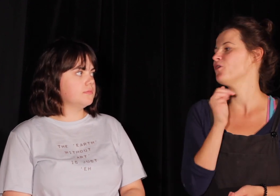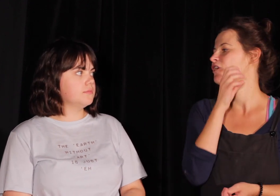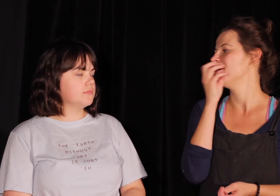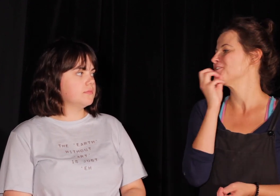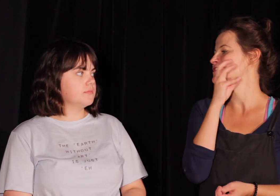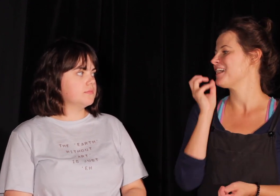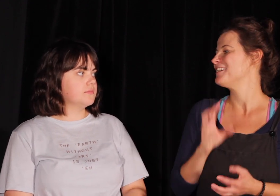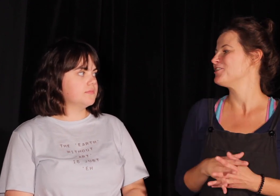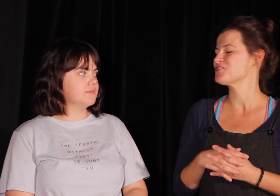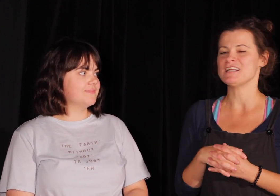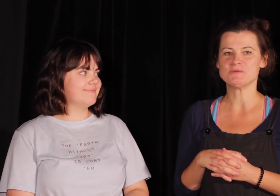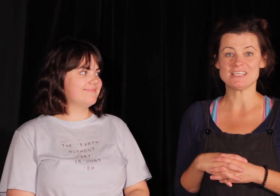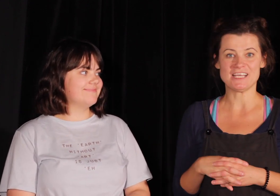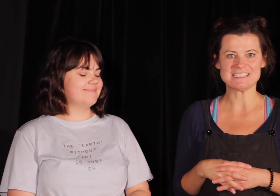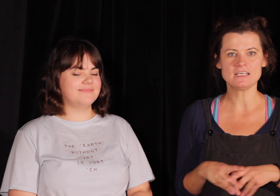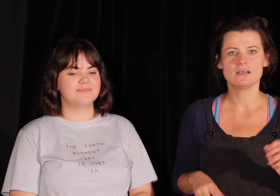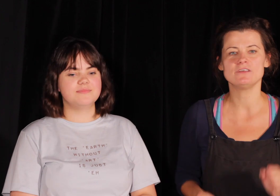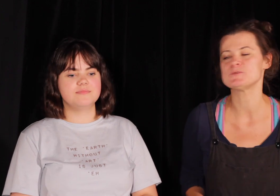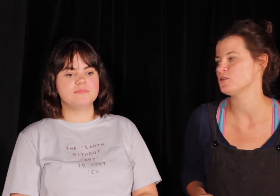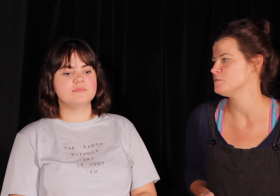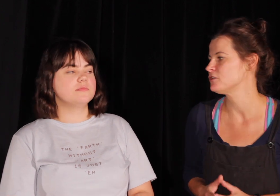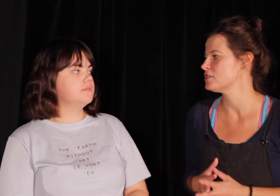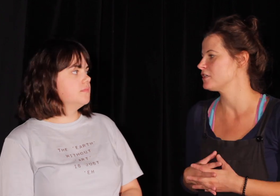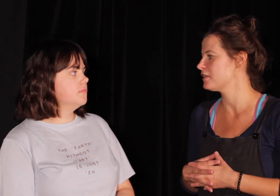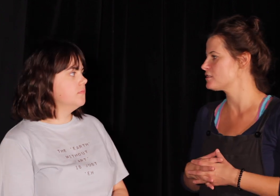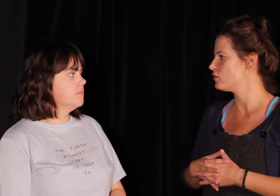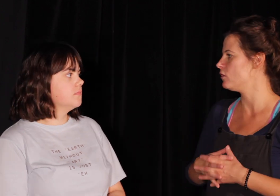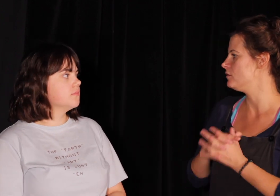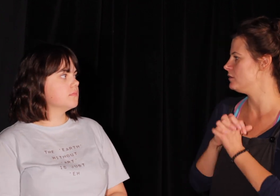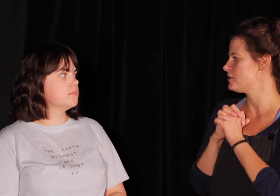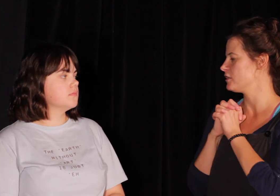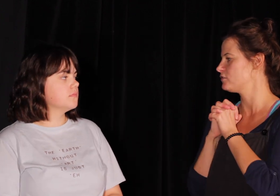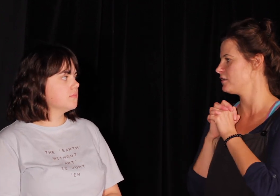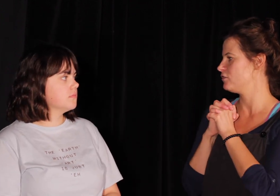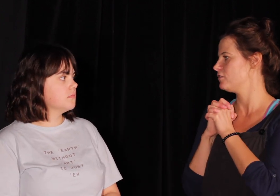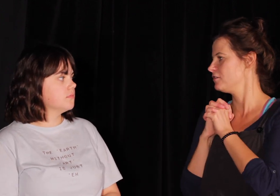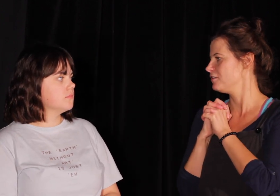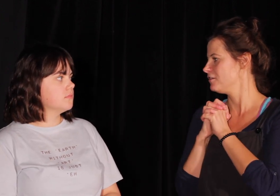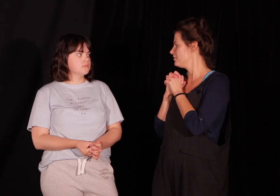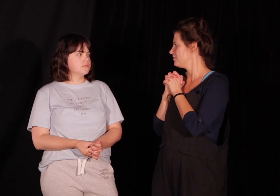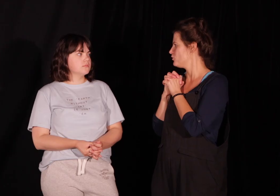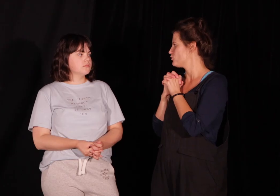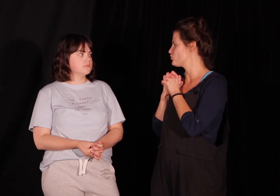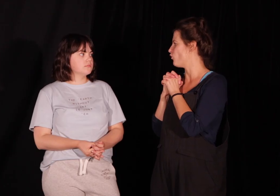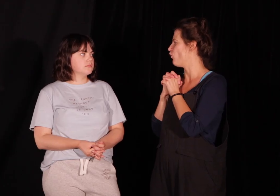po troszeczkę rozgrzaliśmy nasz język, więc przechodzimy troszeczkę teraz do naszego takiego ZOO.